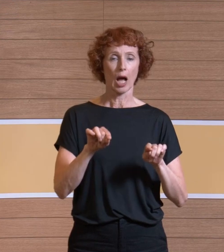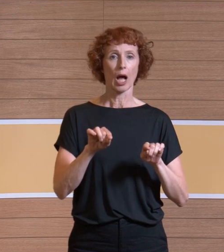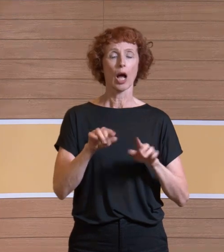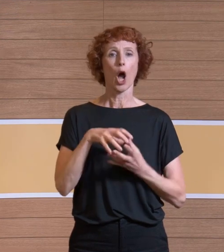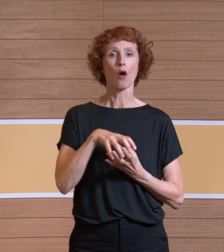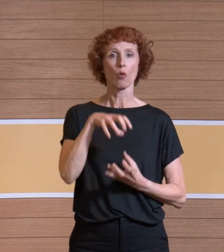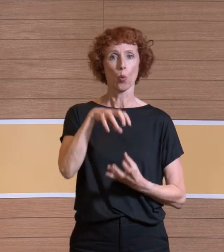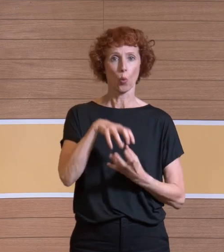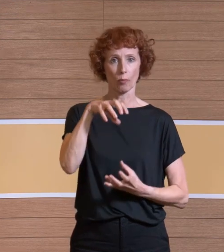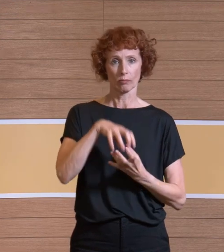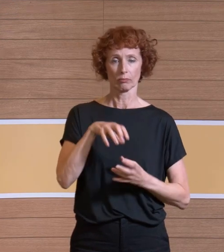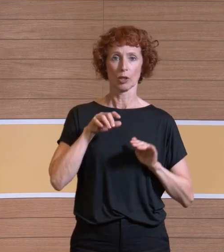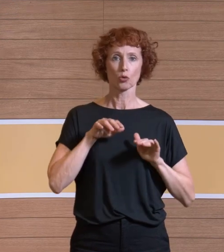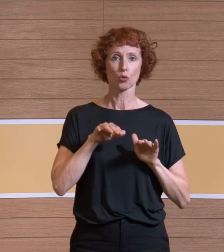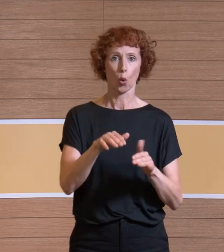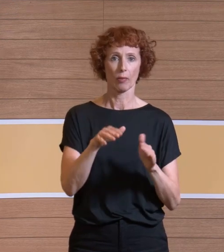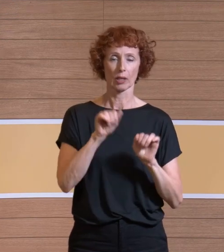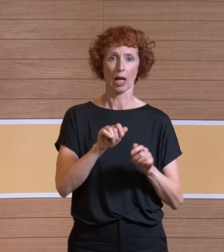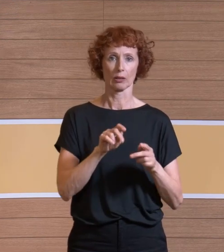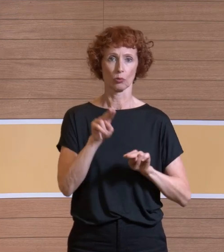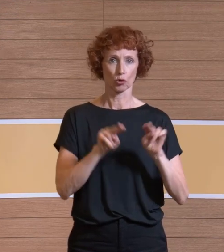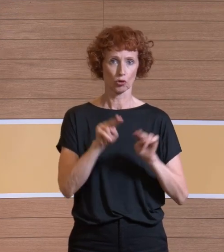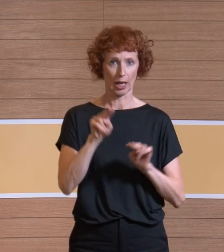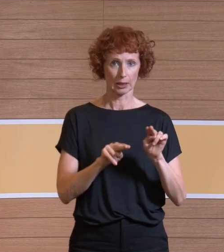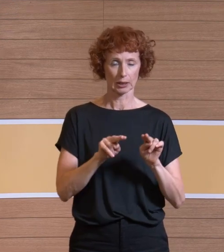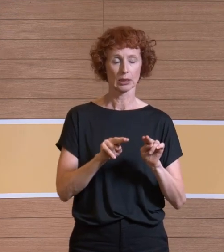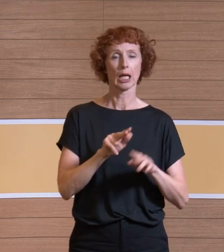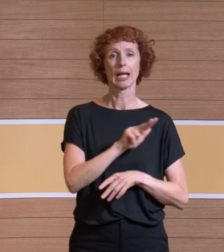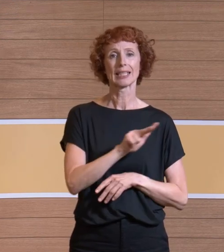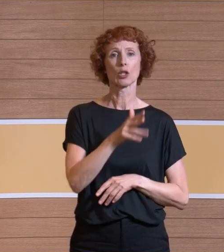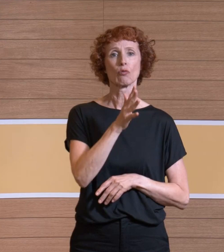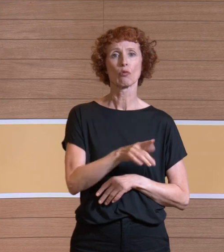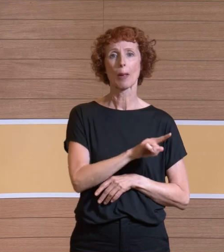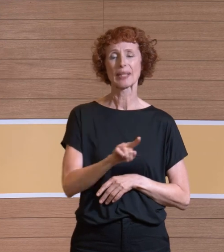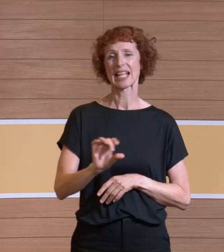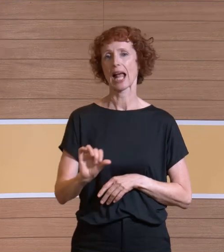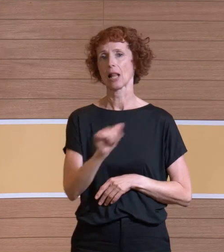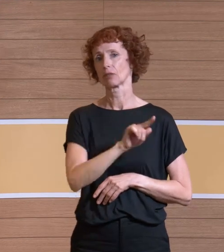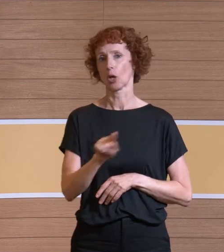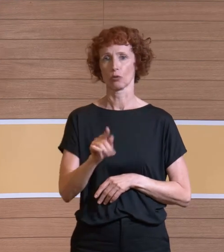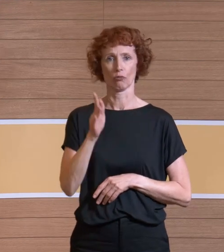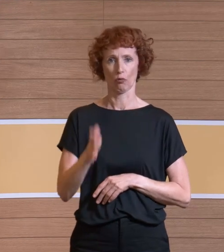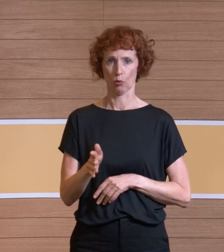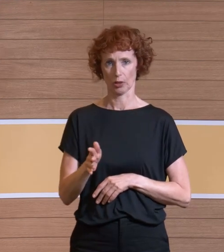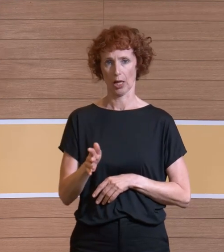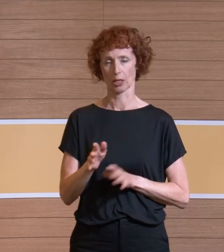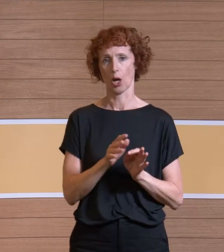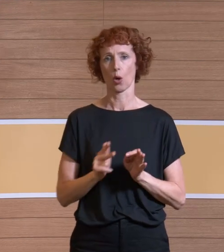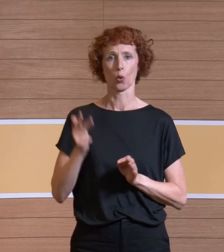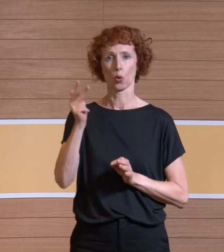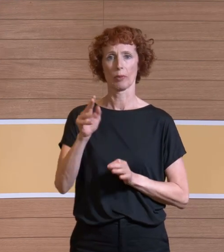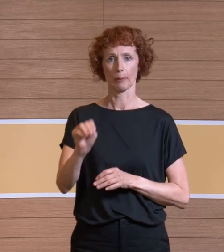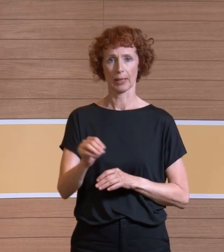variieren können zwischen 3.500 Kubikmeter bis 11.500 Kubikmeter und dadurch die